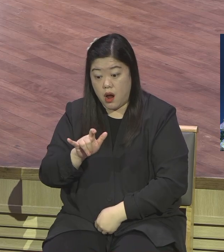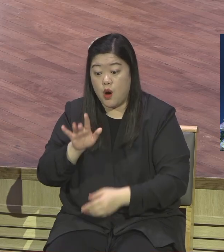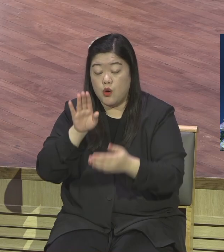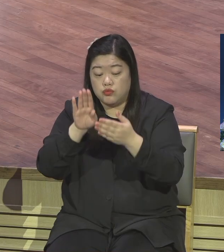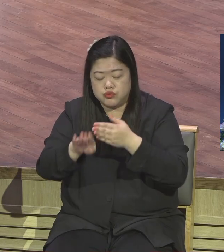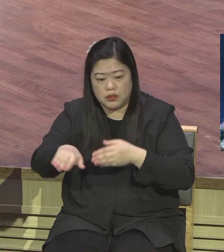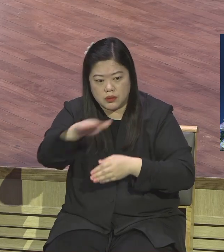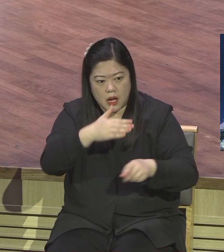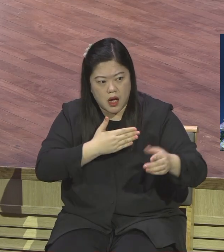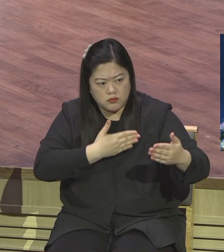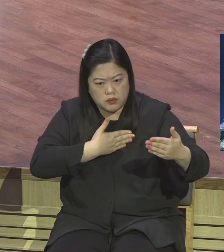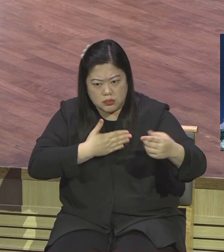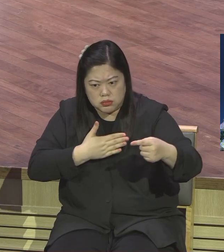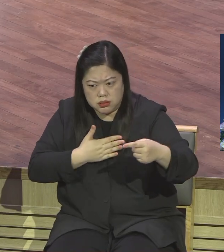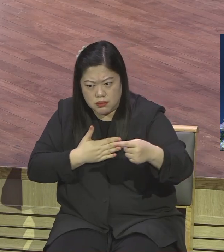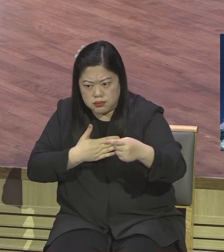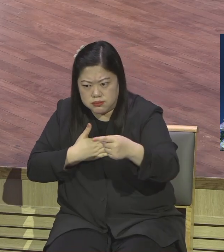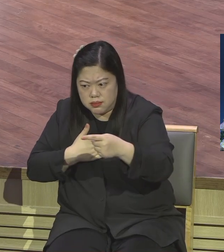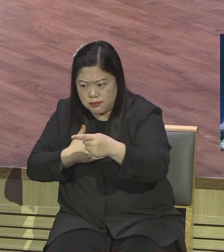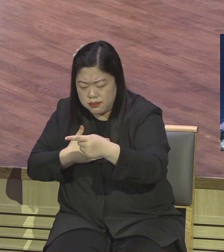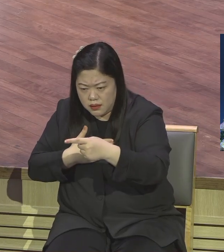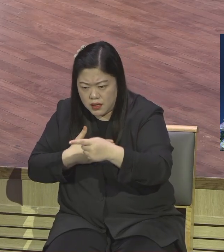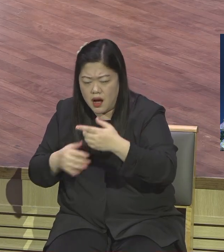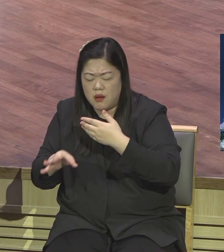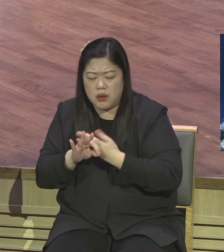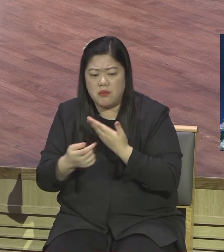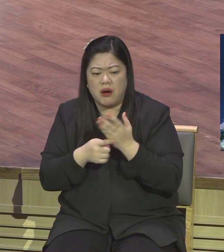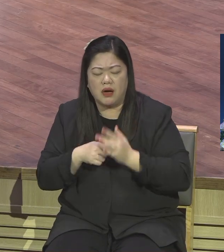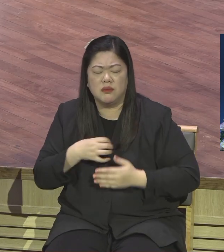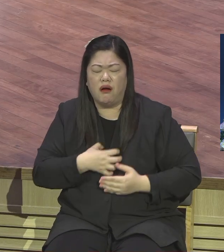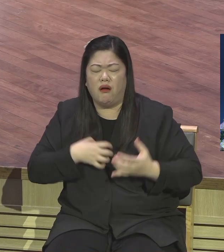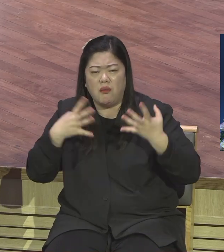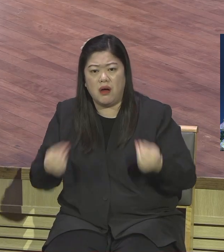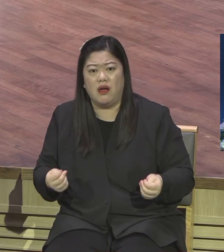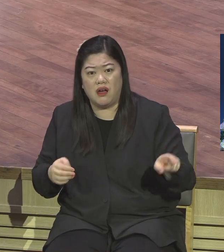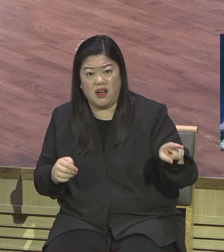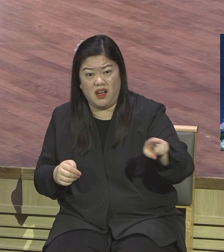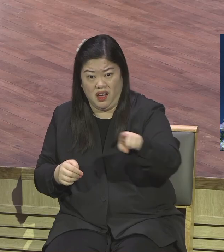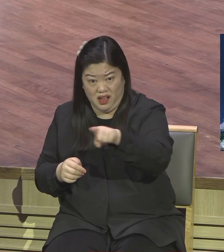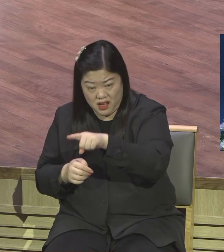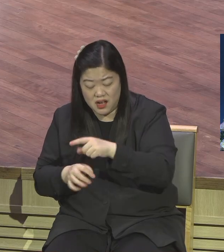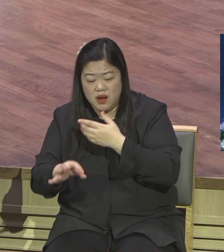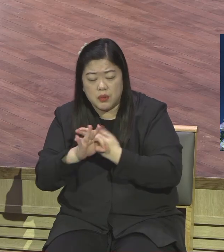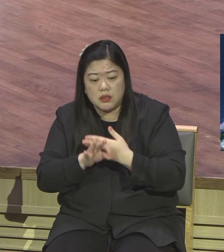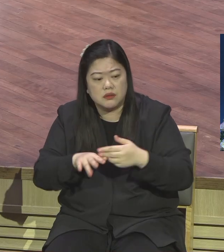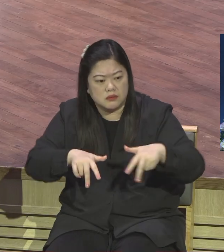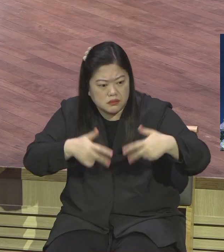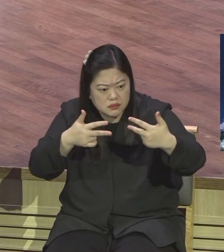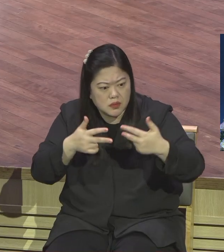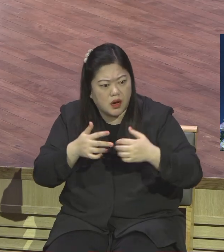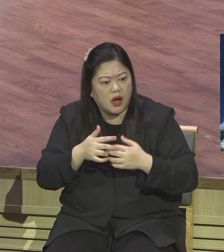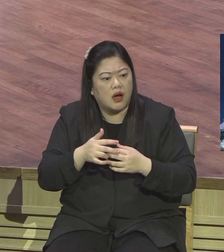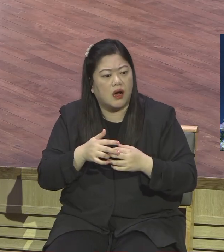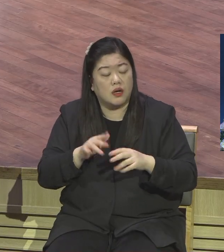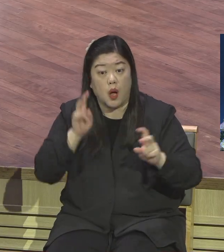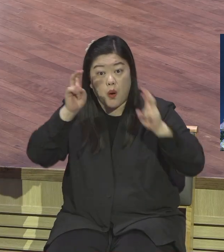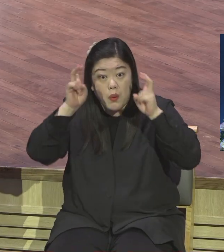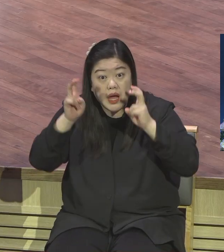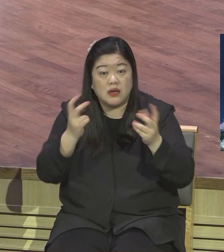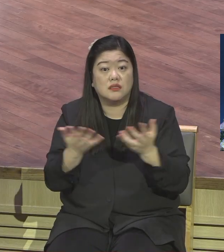시민이 조금 가난해진 편이에요 평소 때보다는 복음 증가하기에 좋은 기회입니다 회사 다니면서 회사 직원들에게 여러분